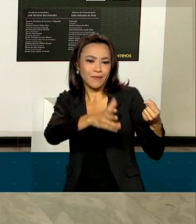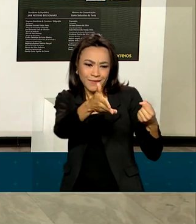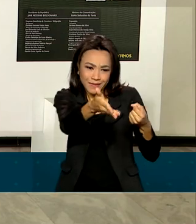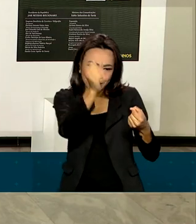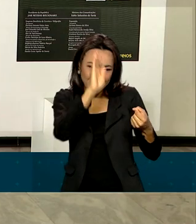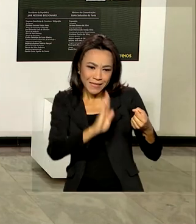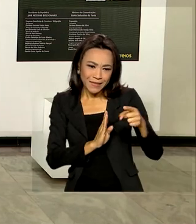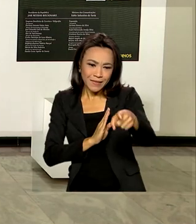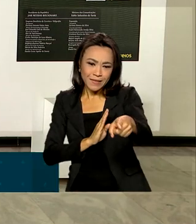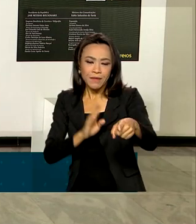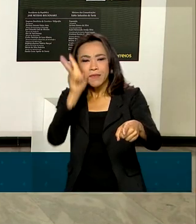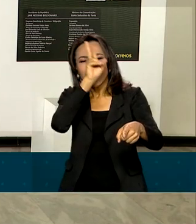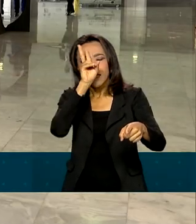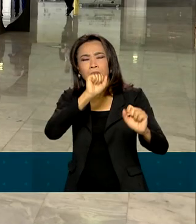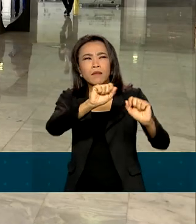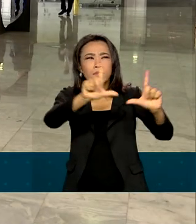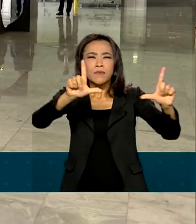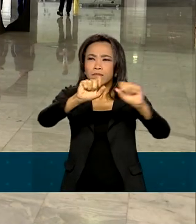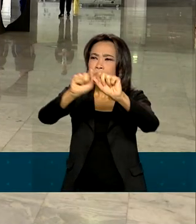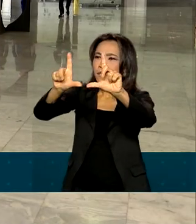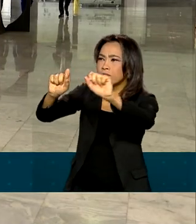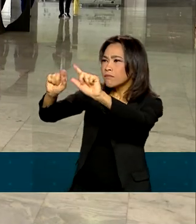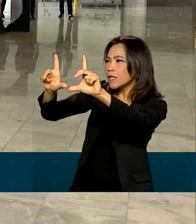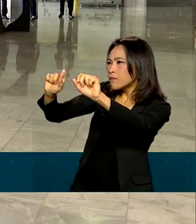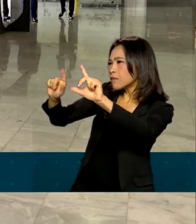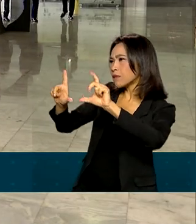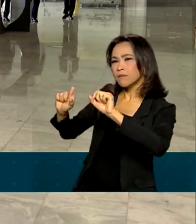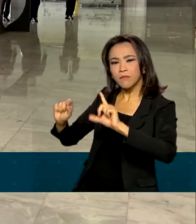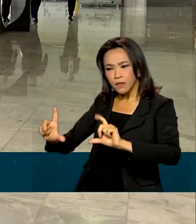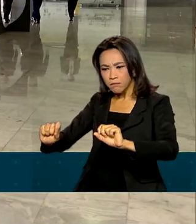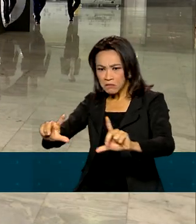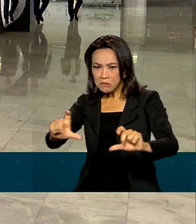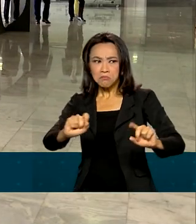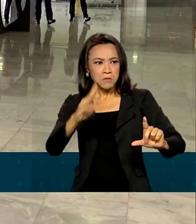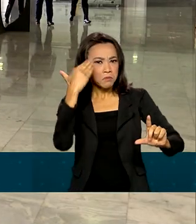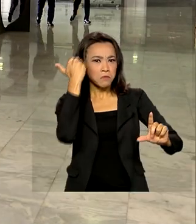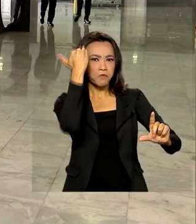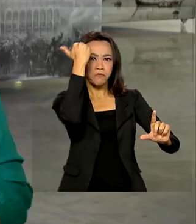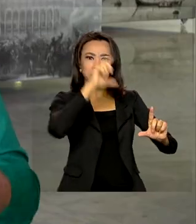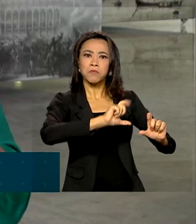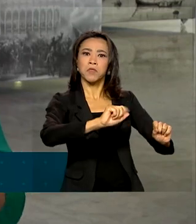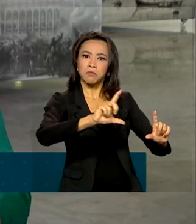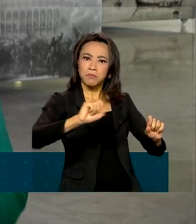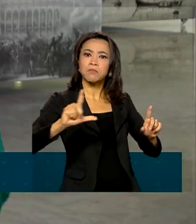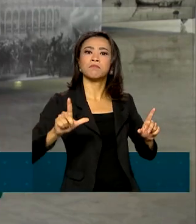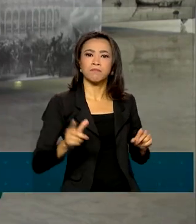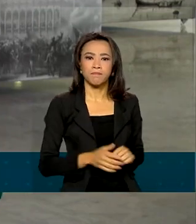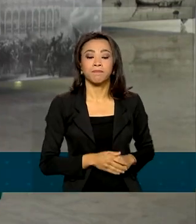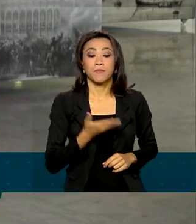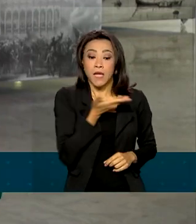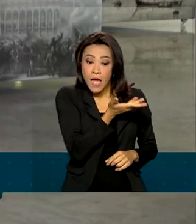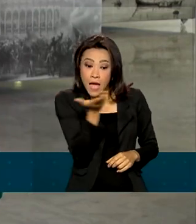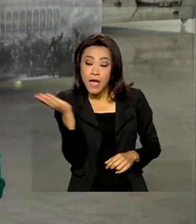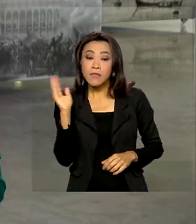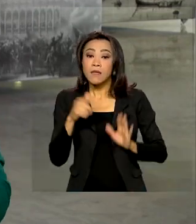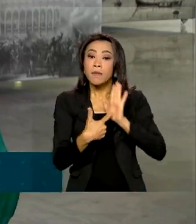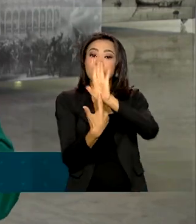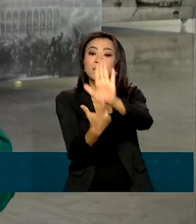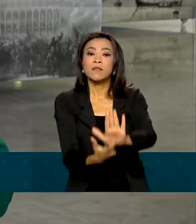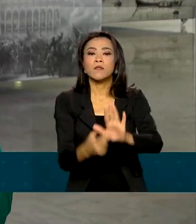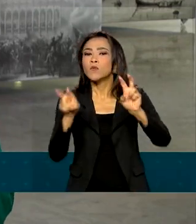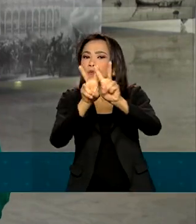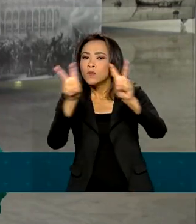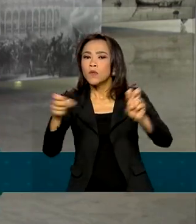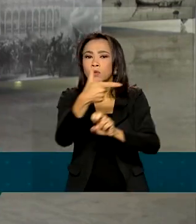ser lembrada pelos brasileiros e que mostra personalidades importantes. A exposição sobre os 200 anos da